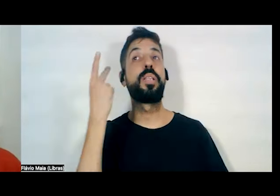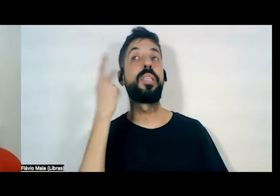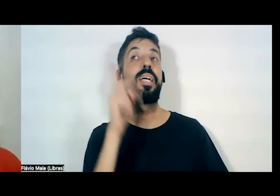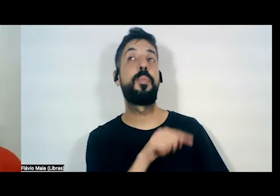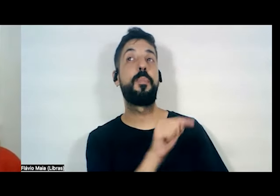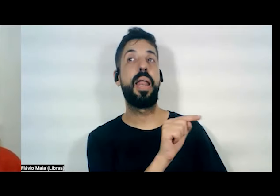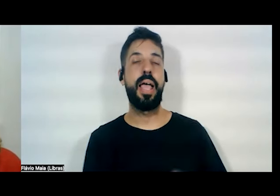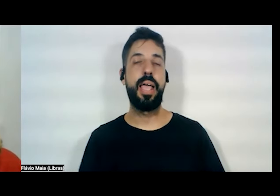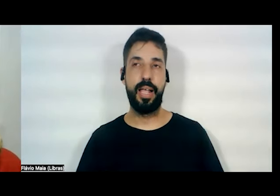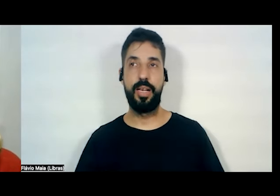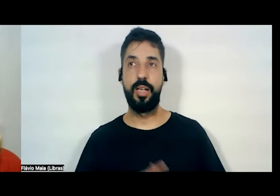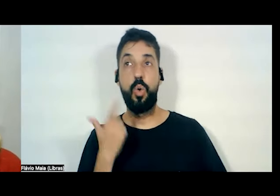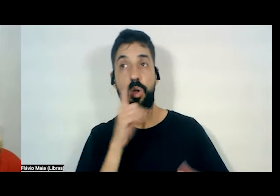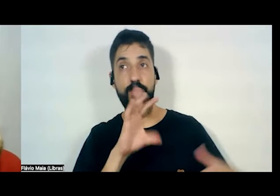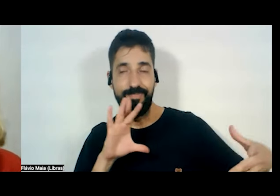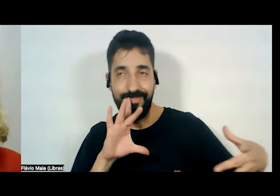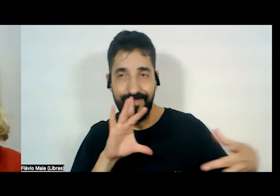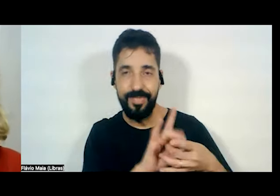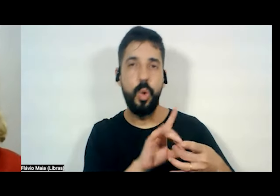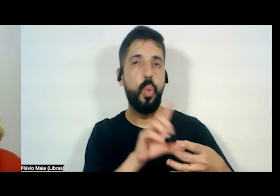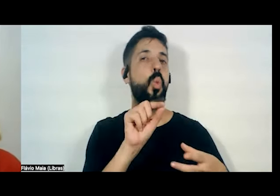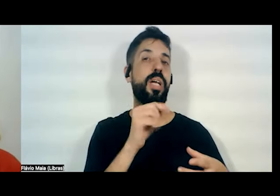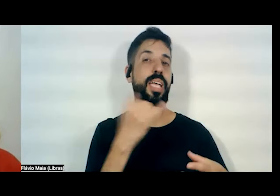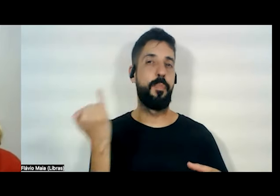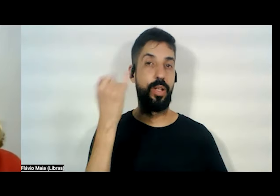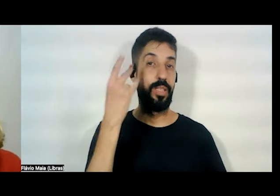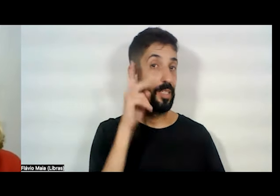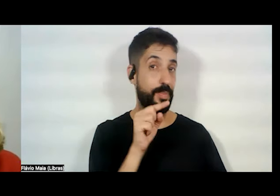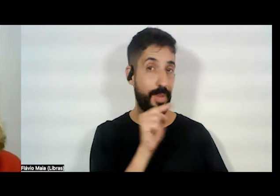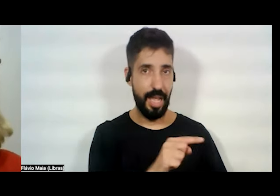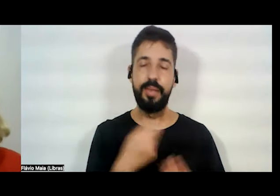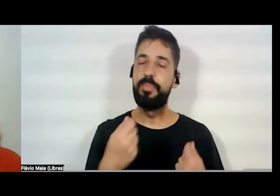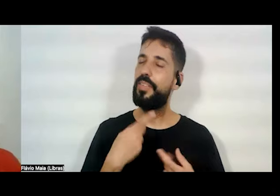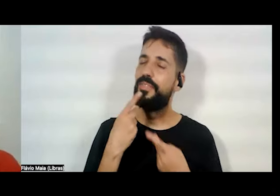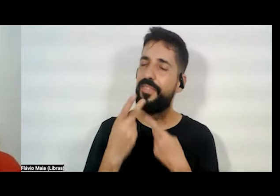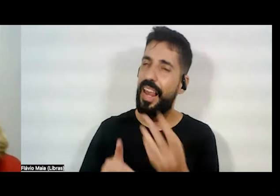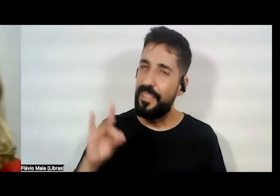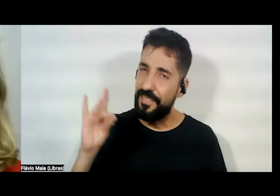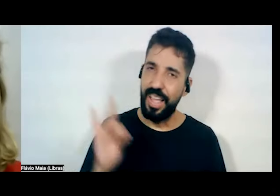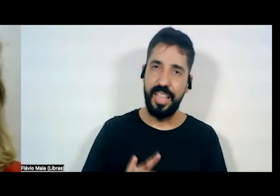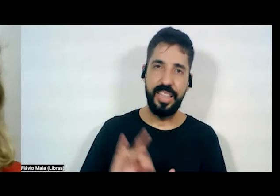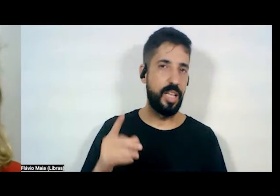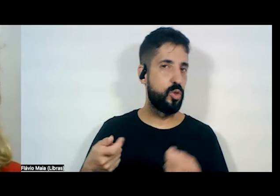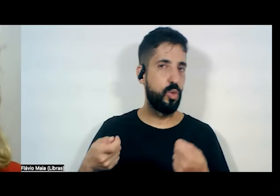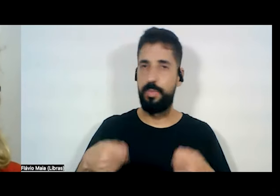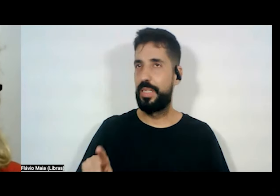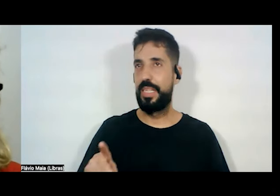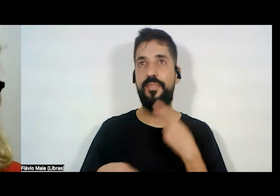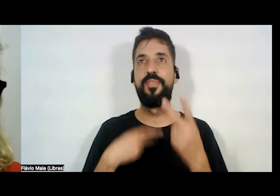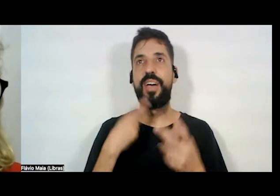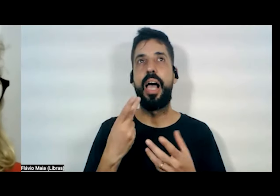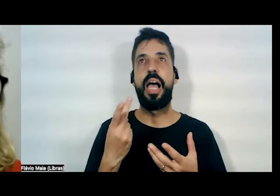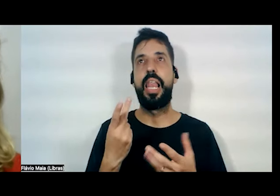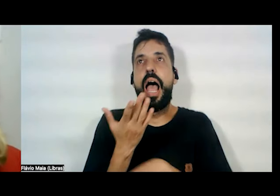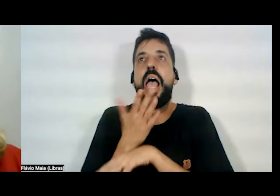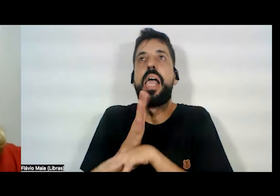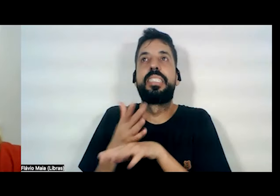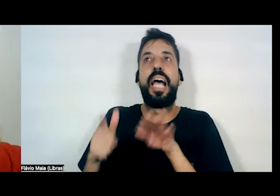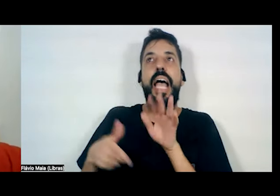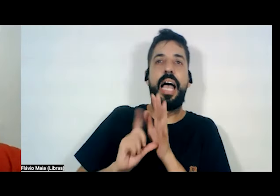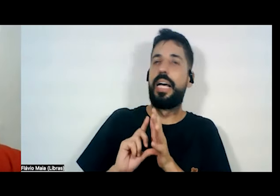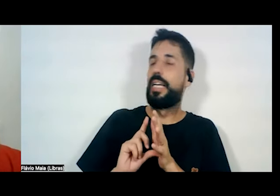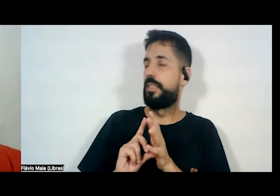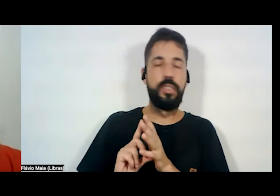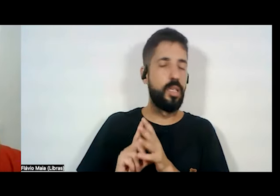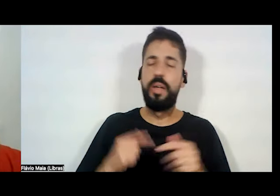conectar com o que importa para a pessoa, ser verdadeira no que eu estou falando, não preciso falar de um jeito ensaiado. Sejam